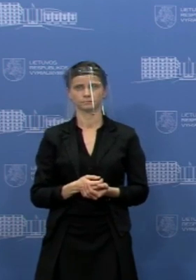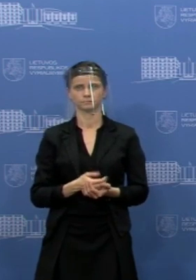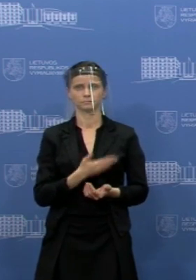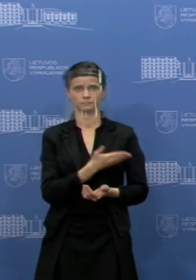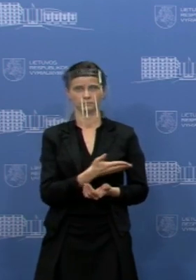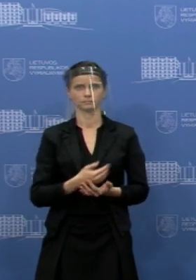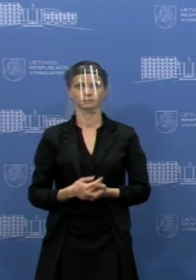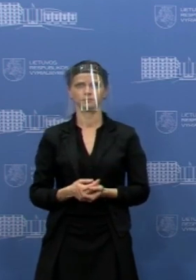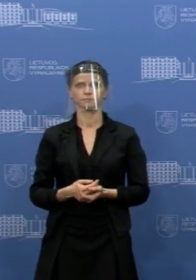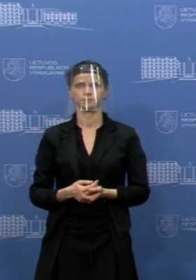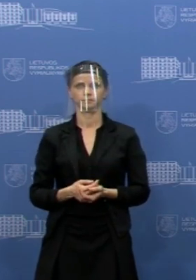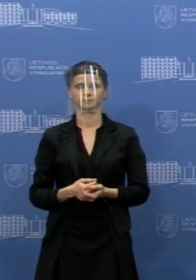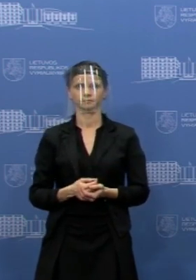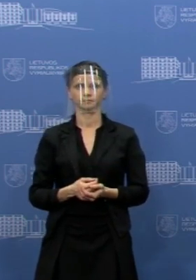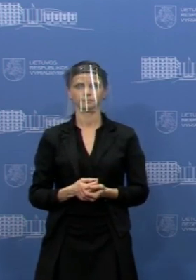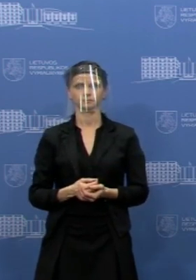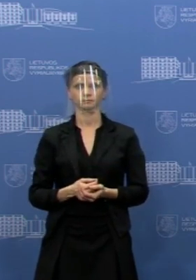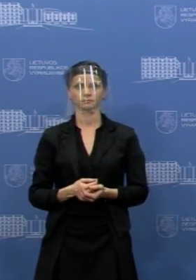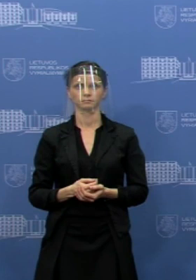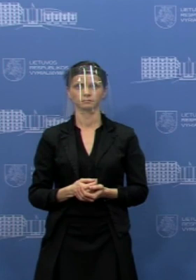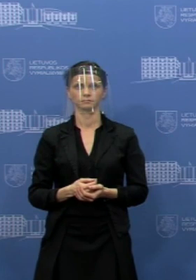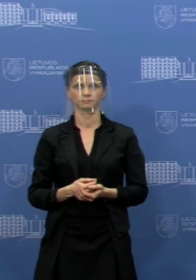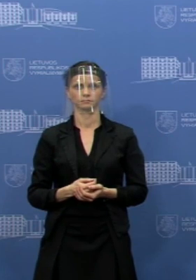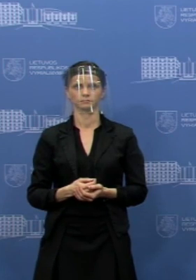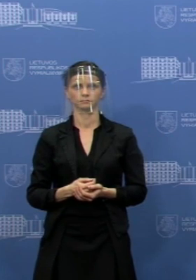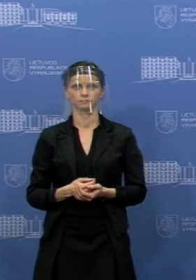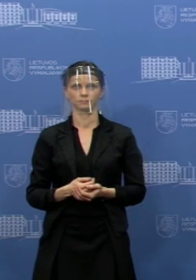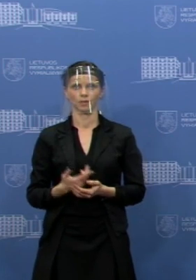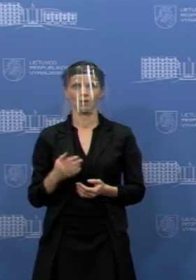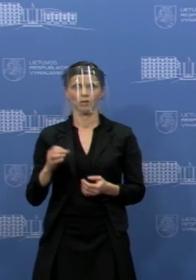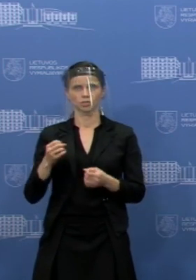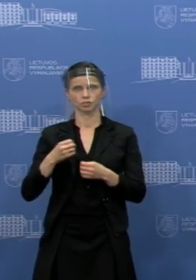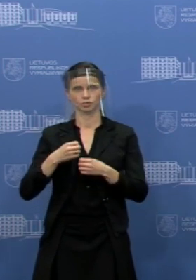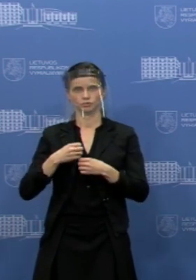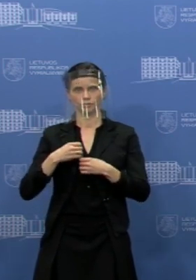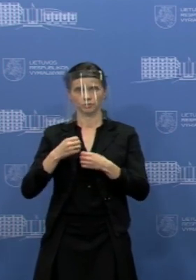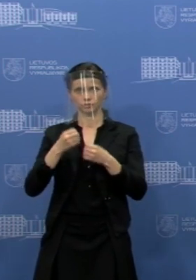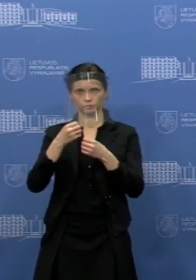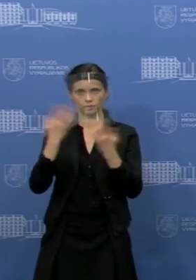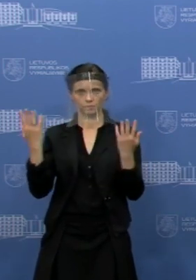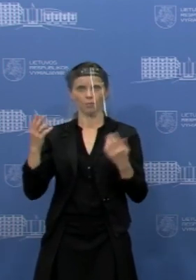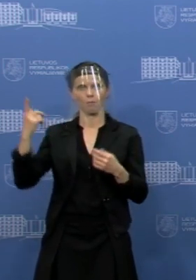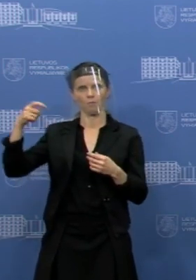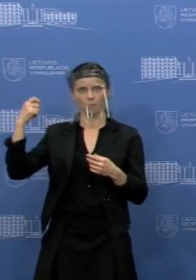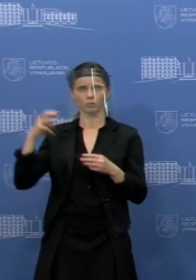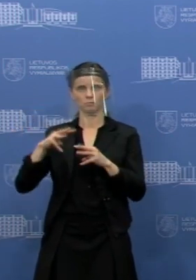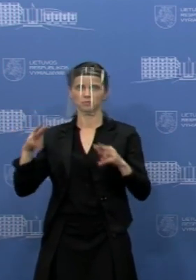Aišku, būtų geriausia pasitikslinti švietimo mokslo ir sporto ministras. Dabar,